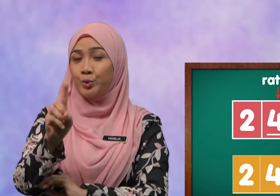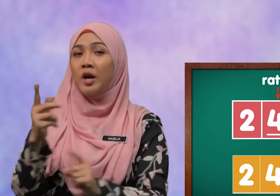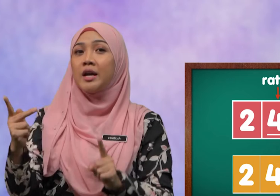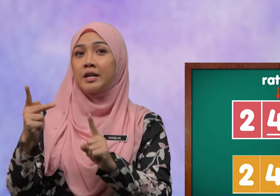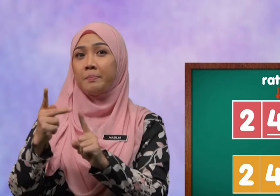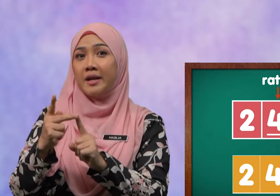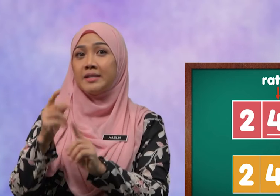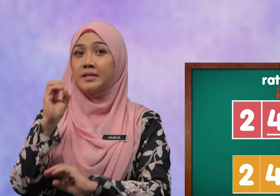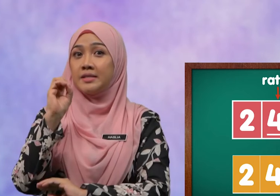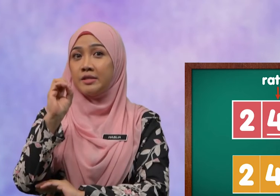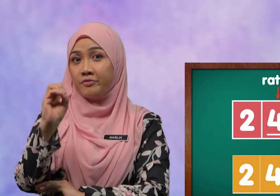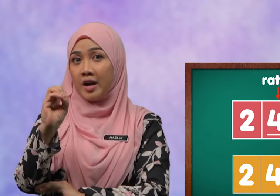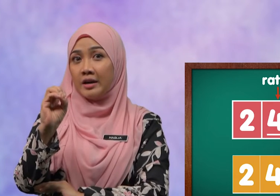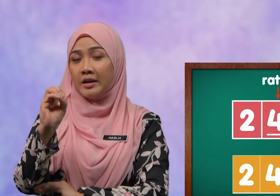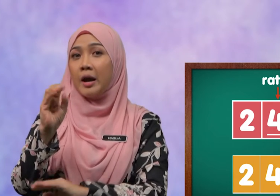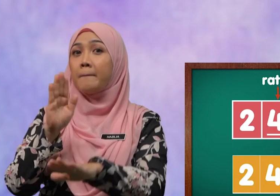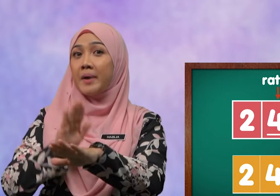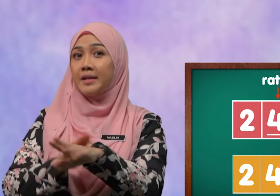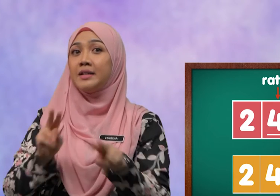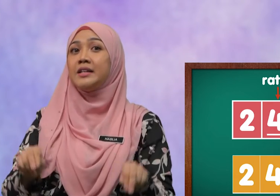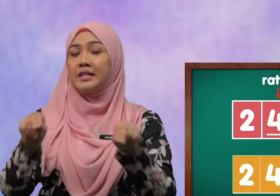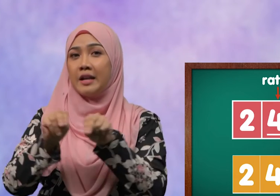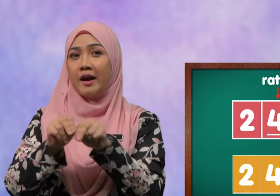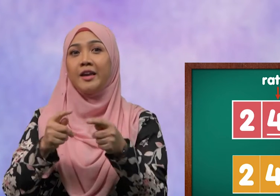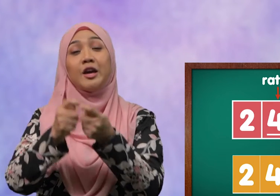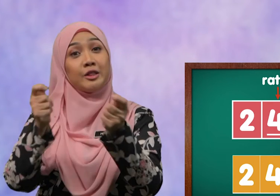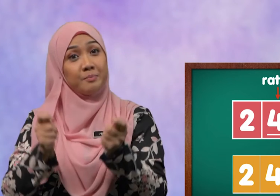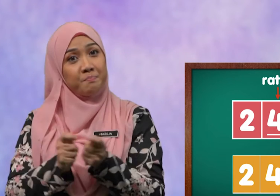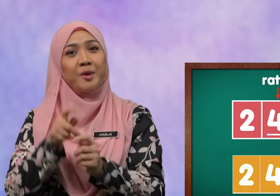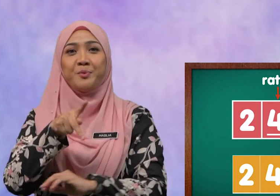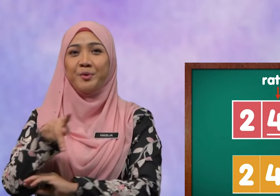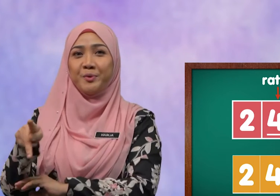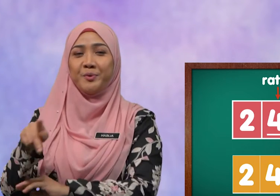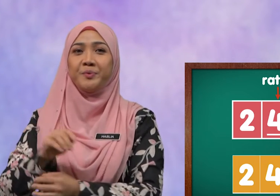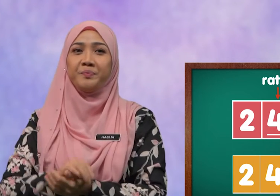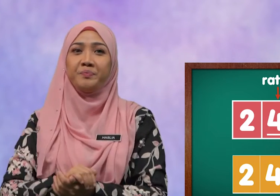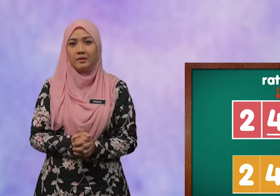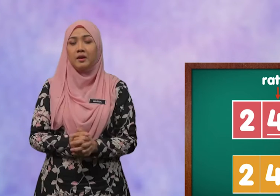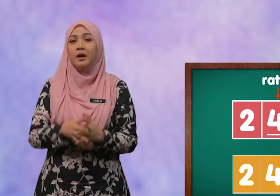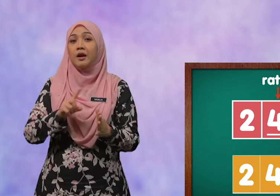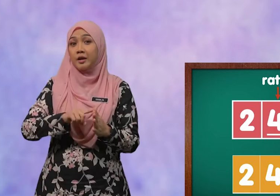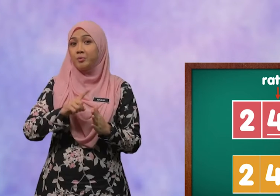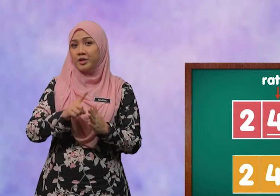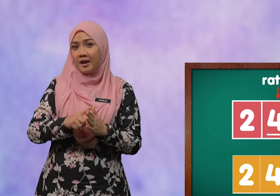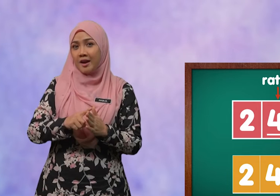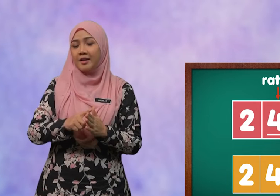kepada nilai tempat puluh. Kemudian,